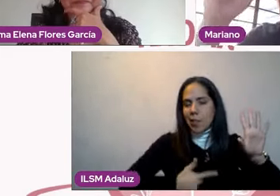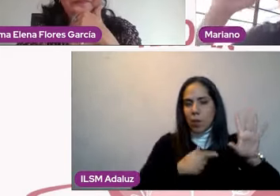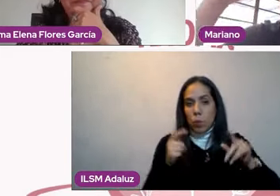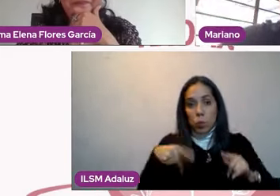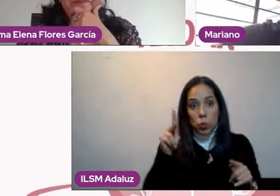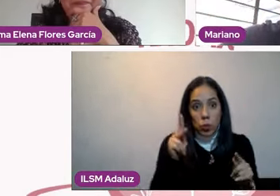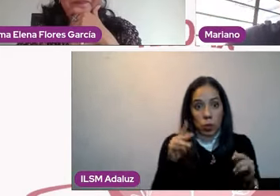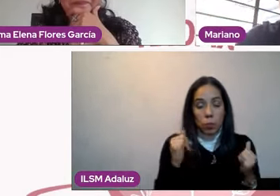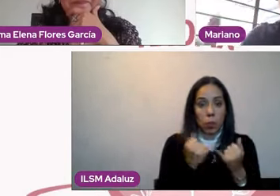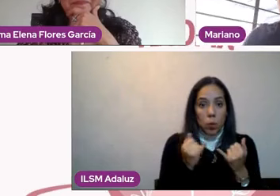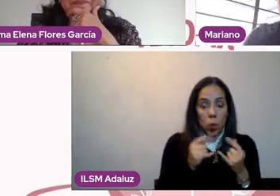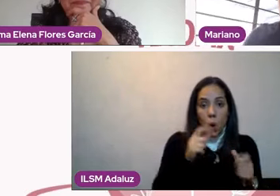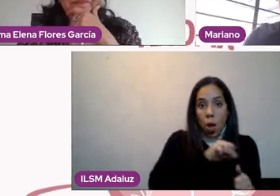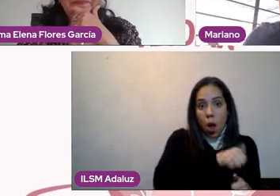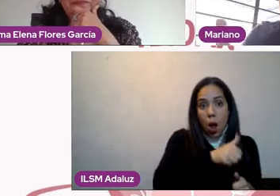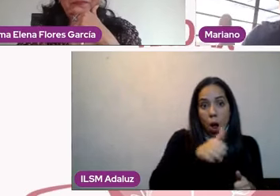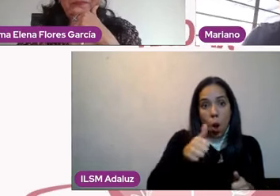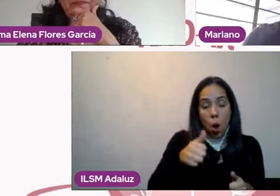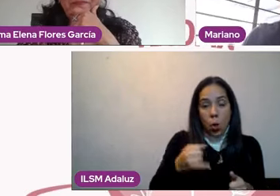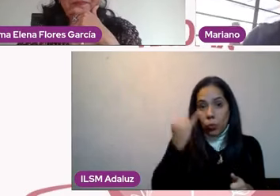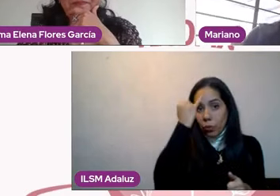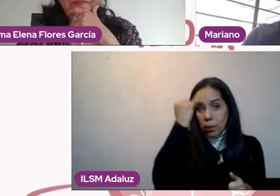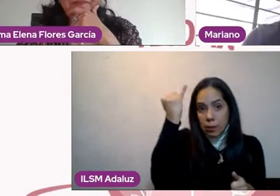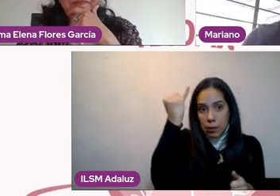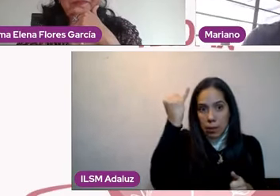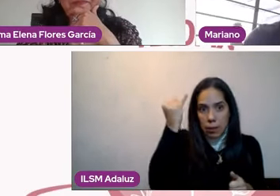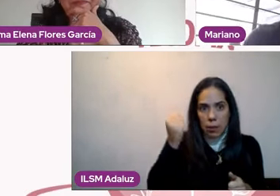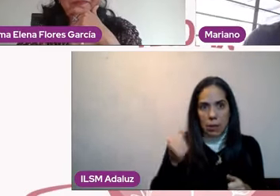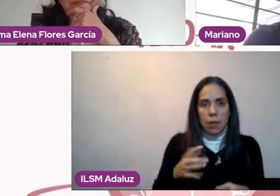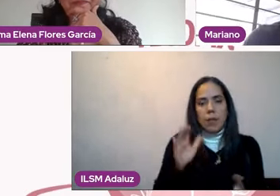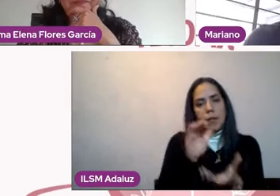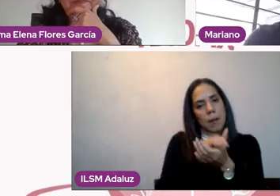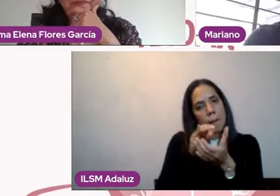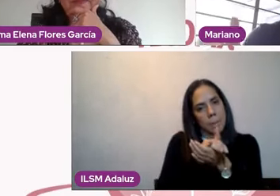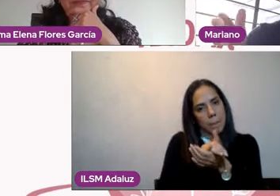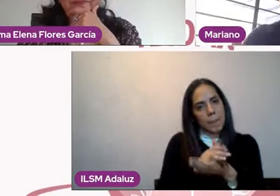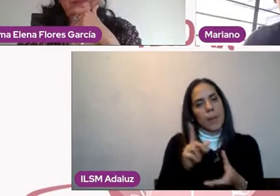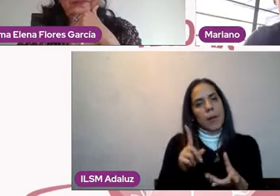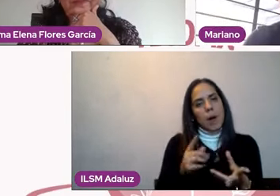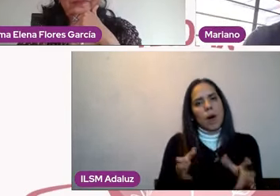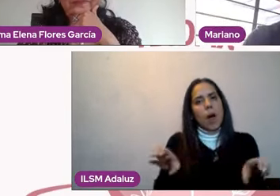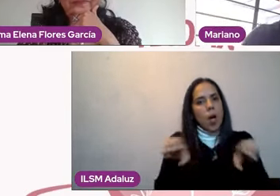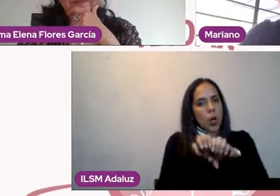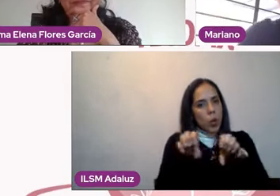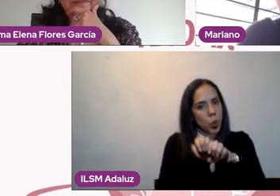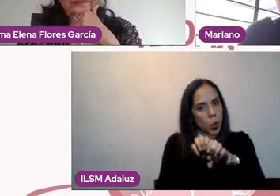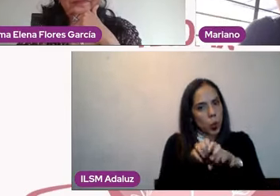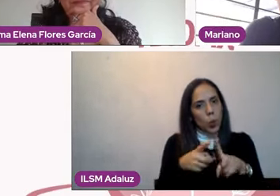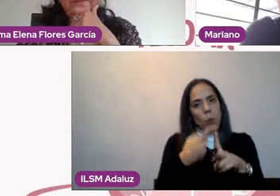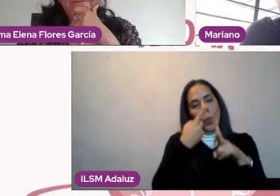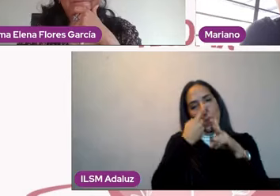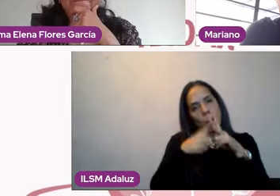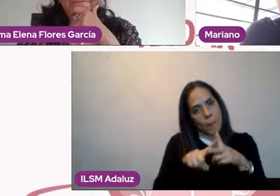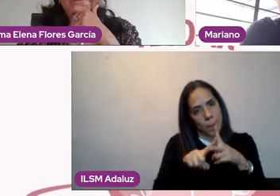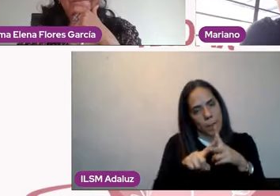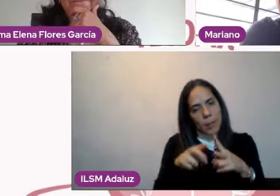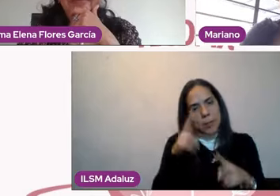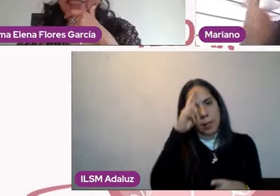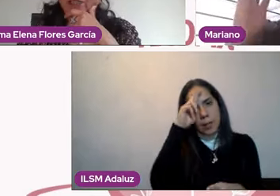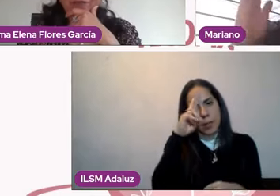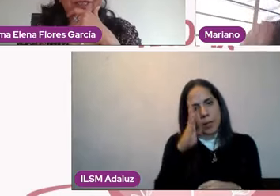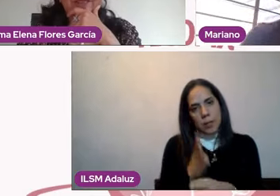que nos lleve a la pareja es empezar por la responsabilidad personal de saber por qué estamos haciendo lo que estamos haciendo.